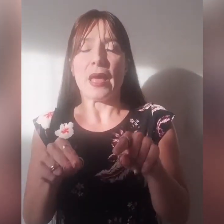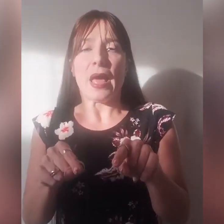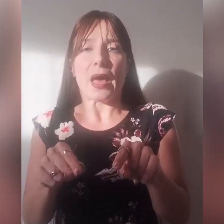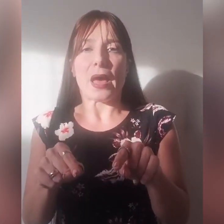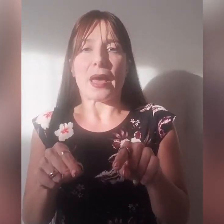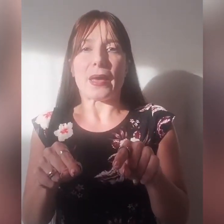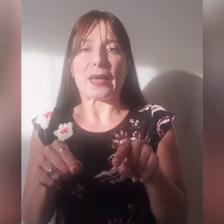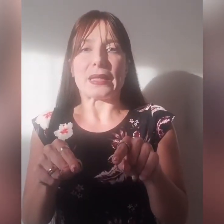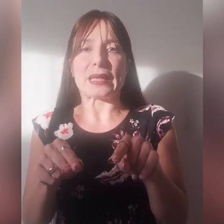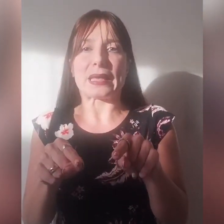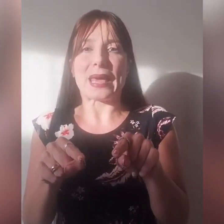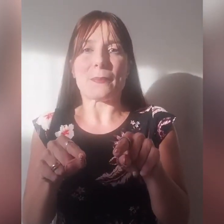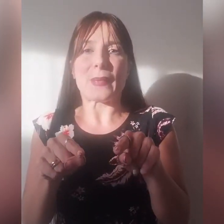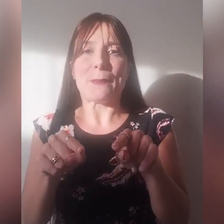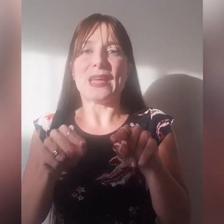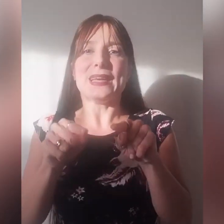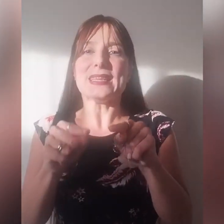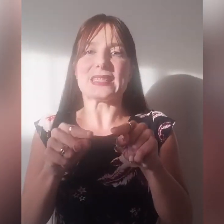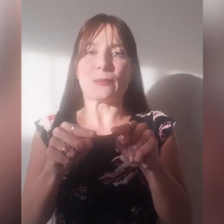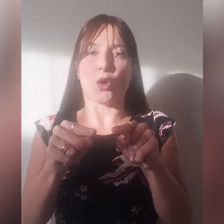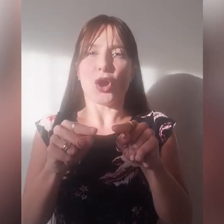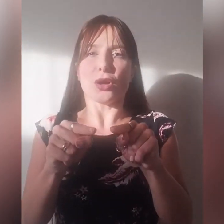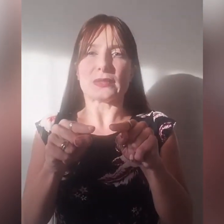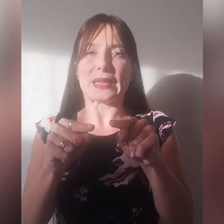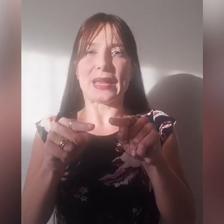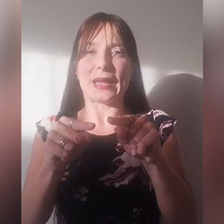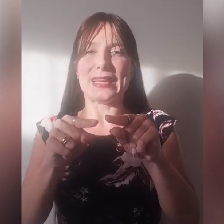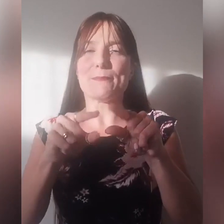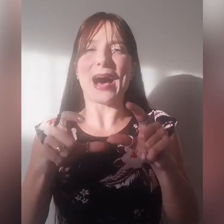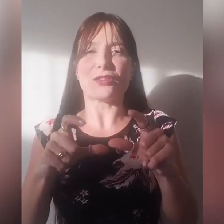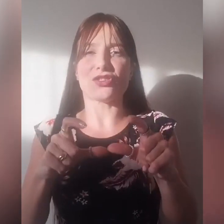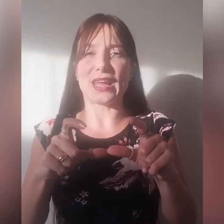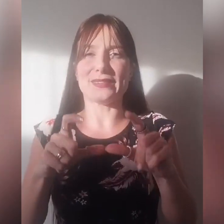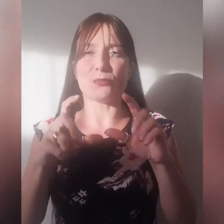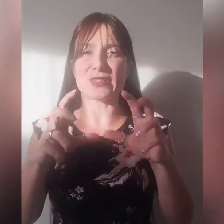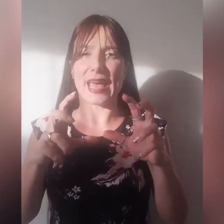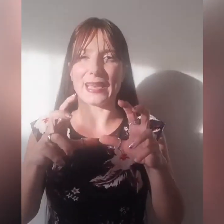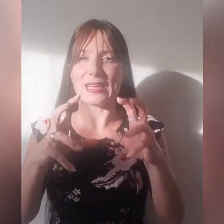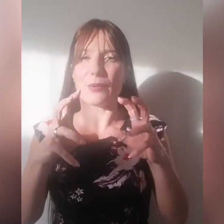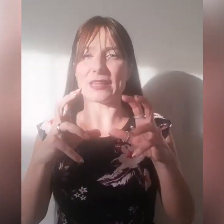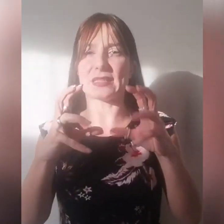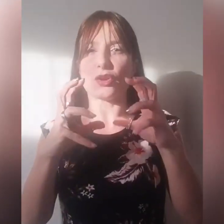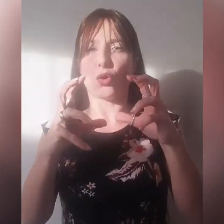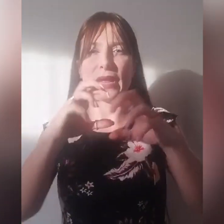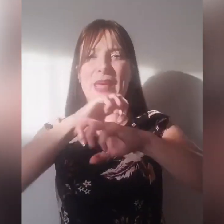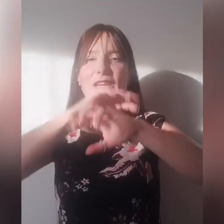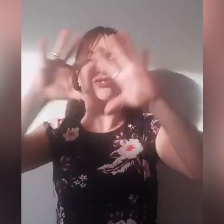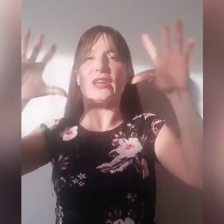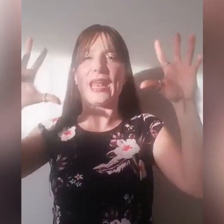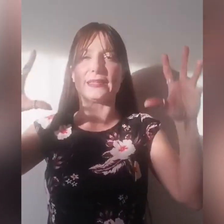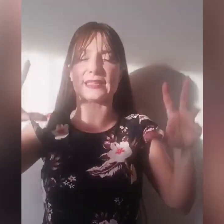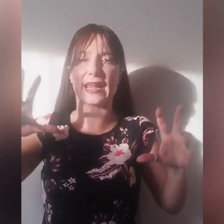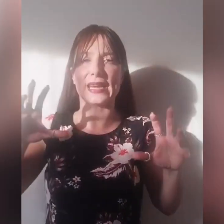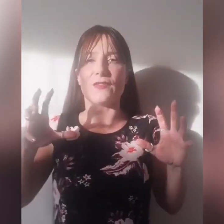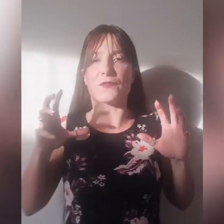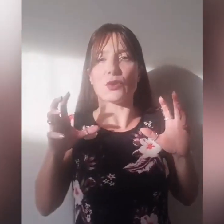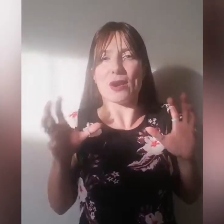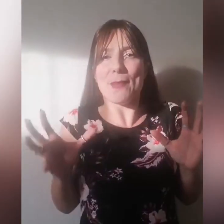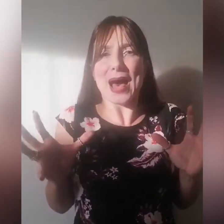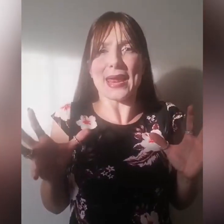che è bellissimo l'immagine di Mosè, la liberazione per eccellenza arriva fino al mare,